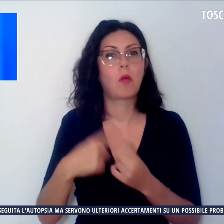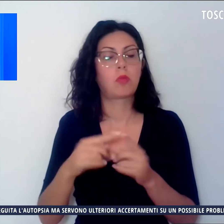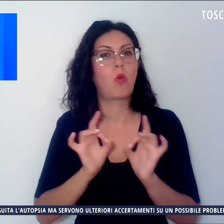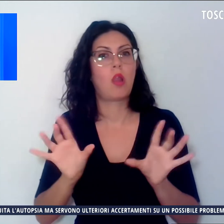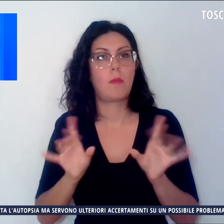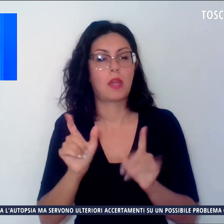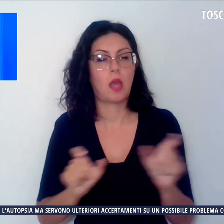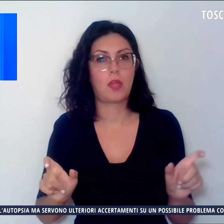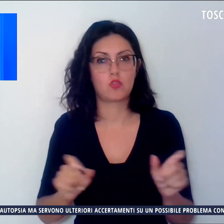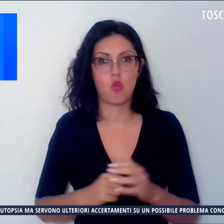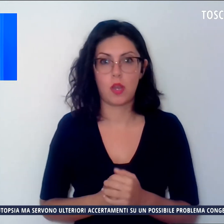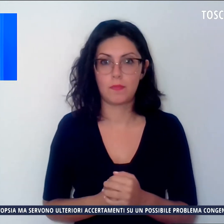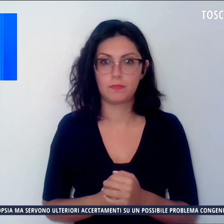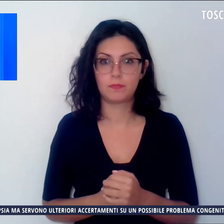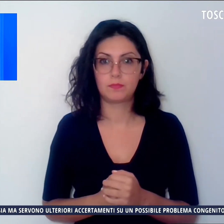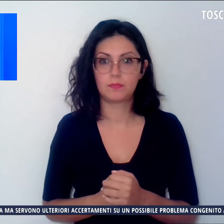persone.